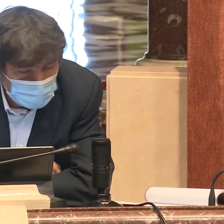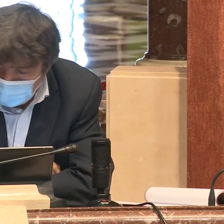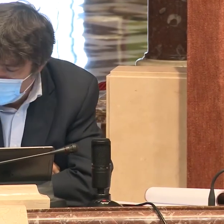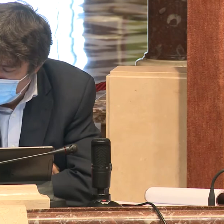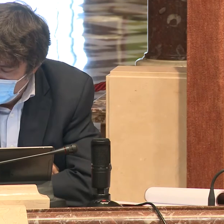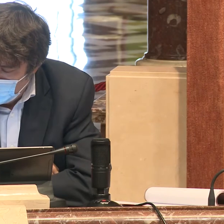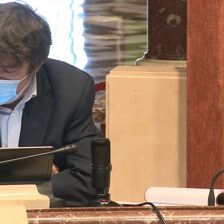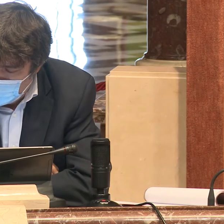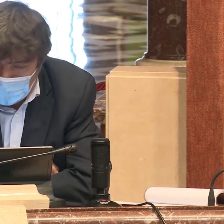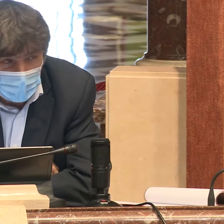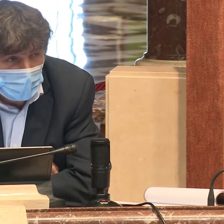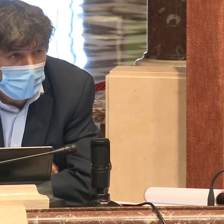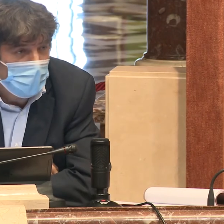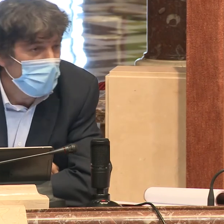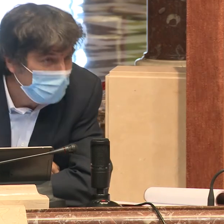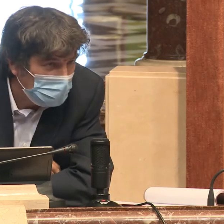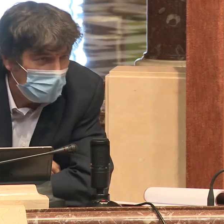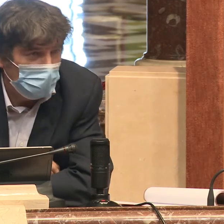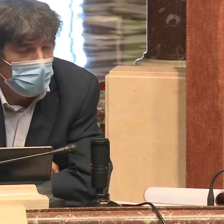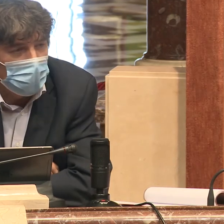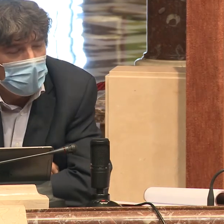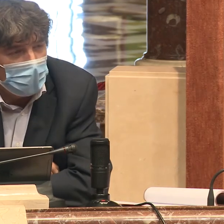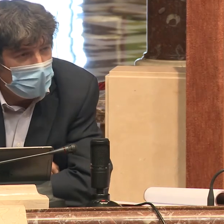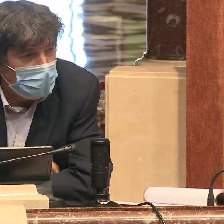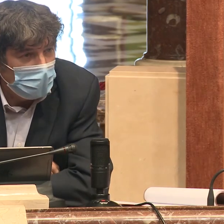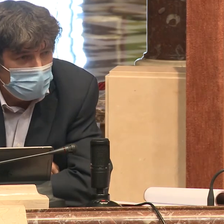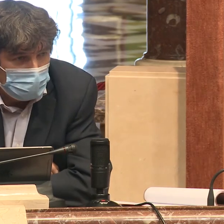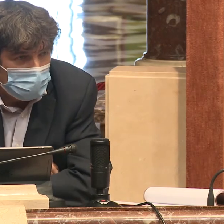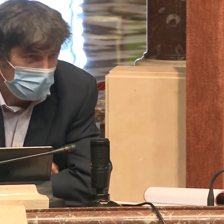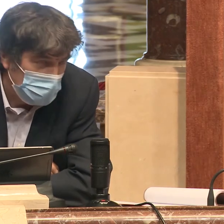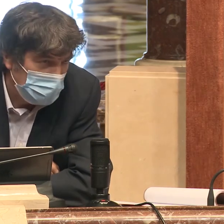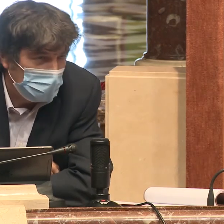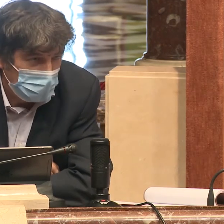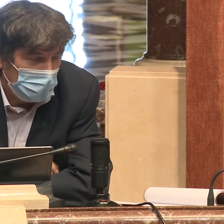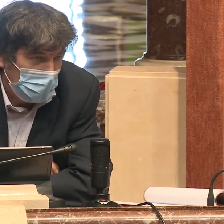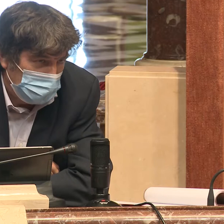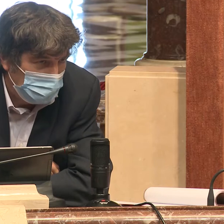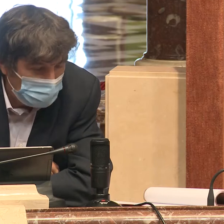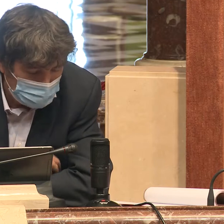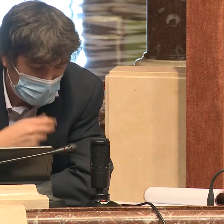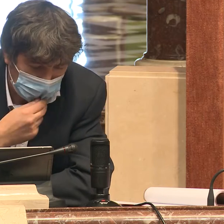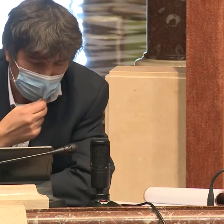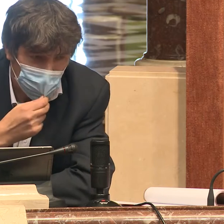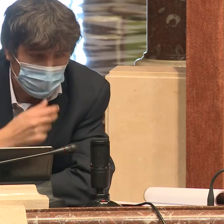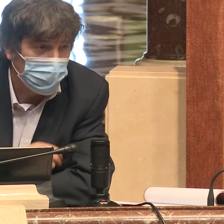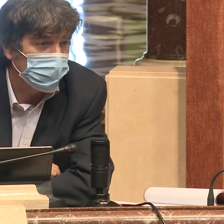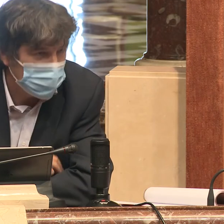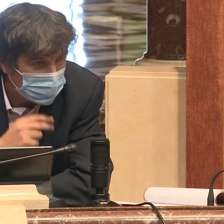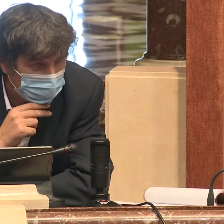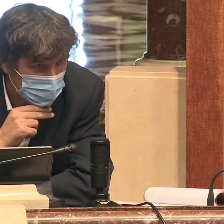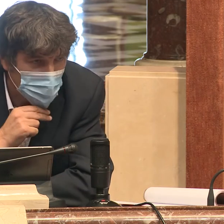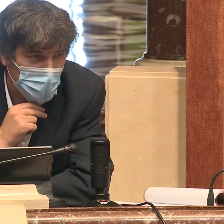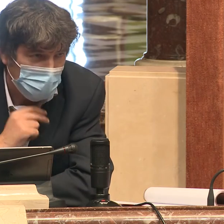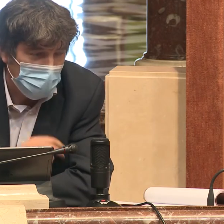comisión, y le agradezco enormemente la labor que realiza usted y la asociación a que usted